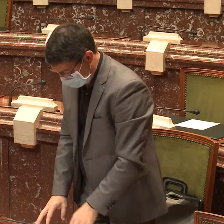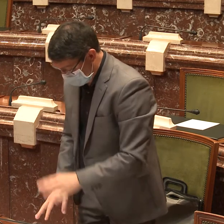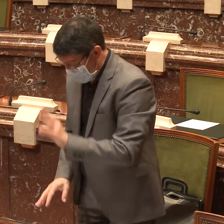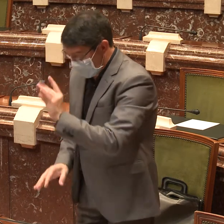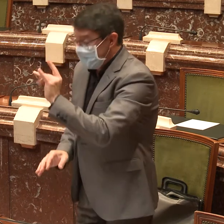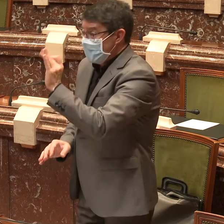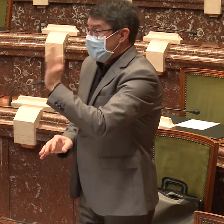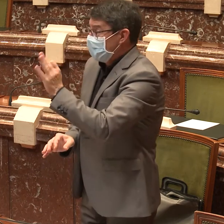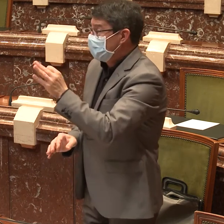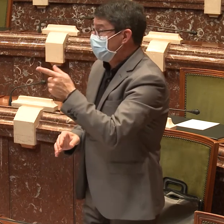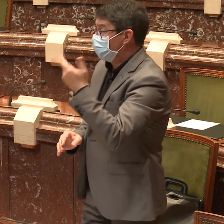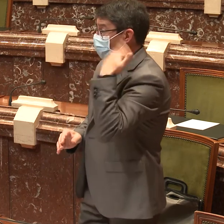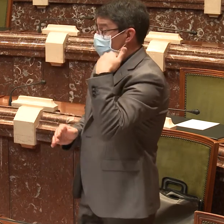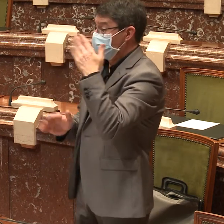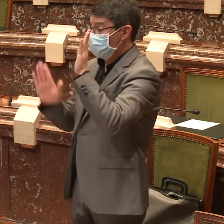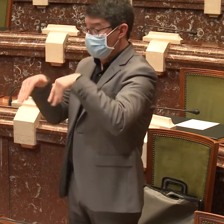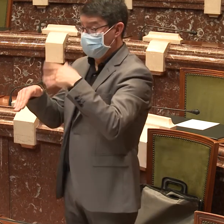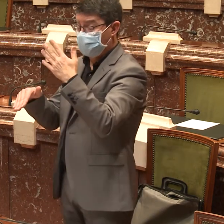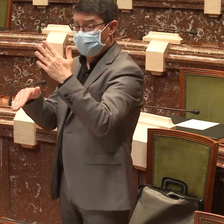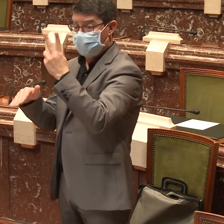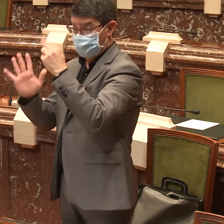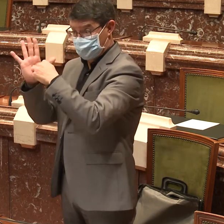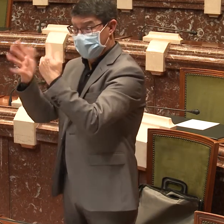tener a dos personas sordas incluidas en nuestra plantilla.